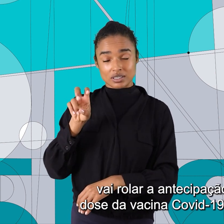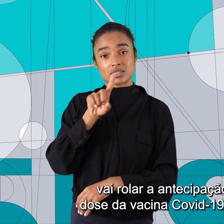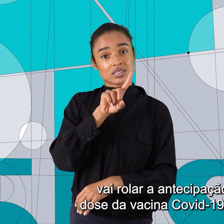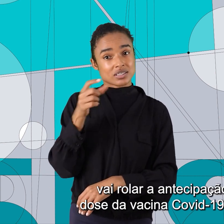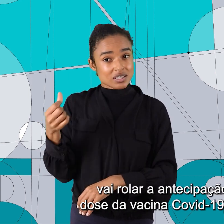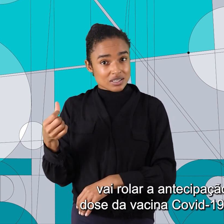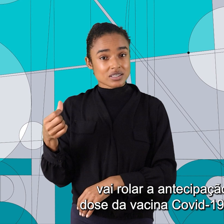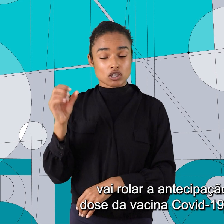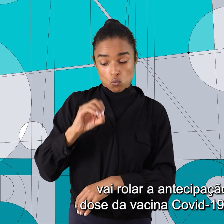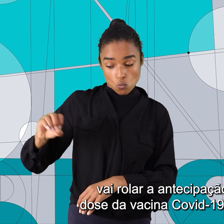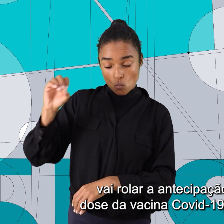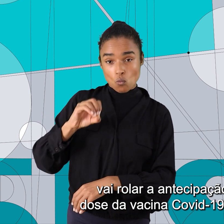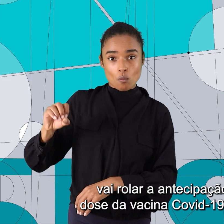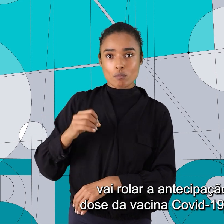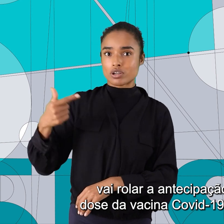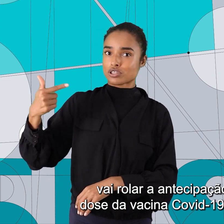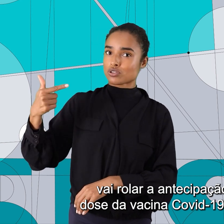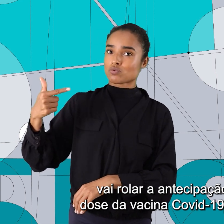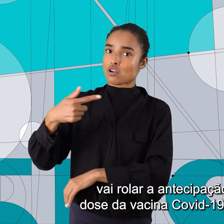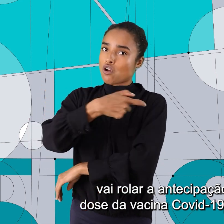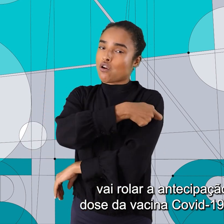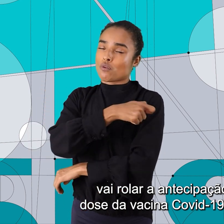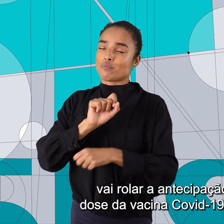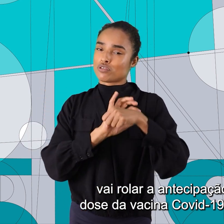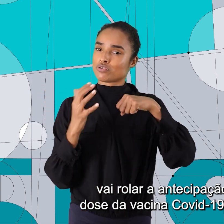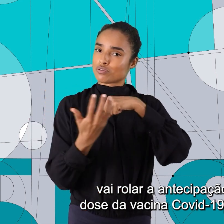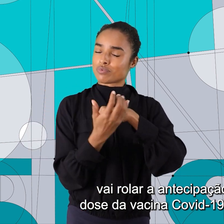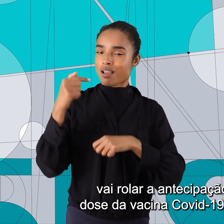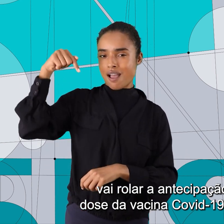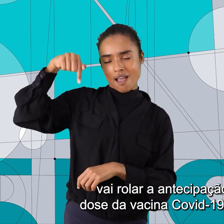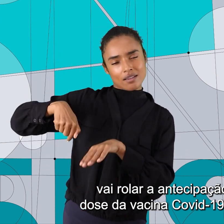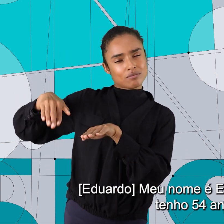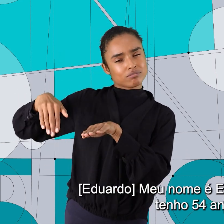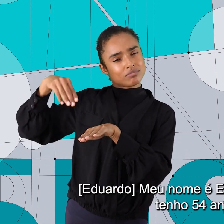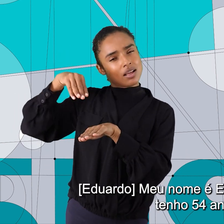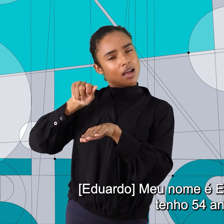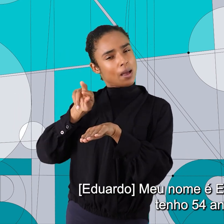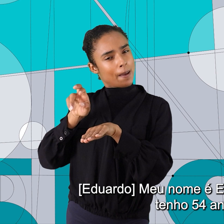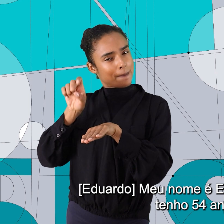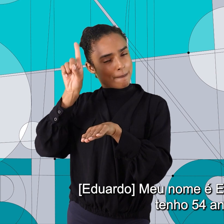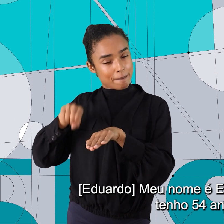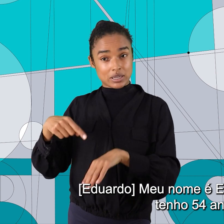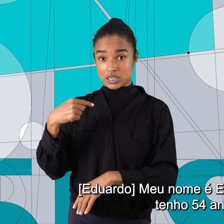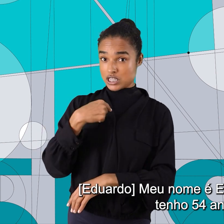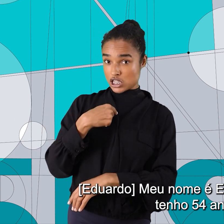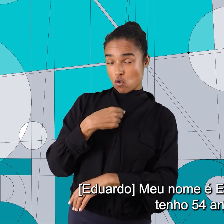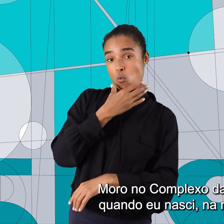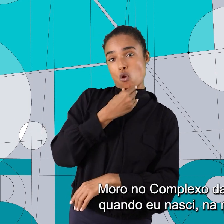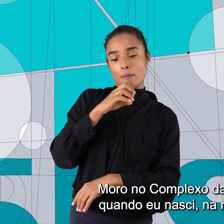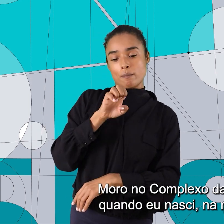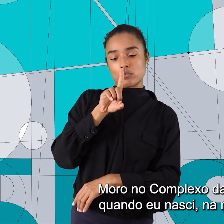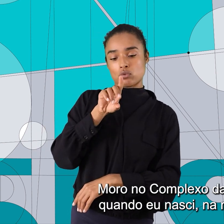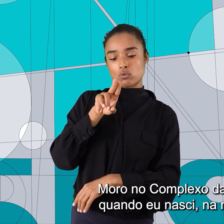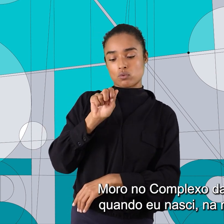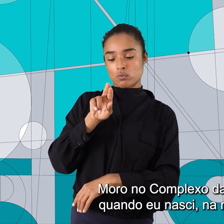antecipação da segunda dose da vacina Covid-19 aqui na Maré. Meu nome é Eduardo da Silva, tenho 54 anos,